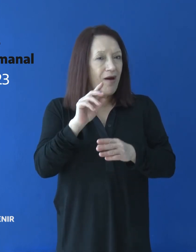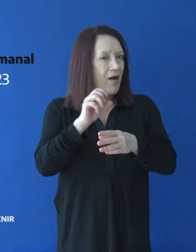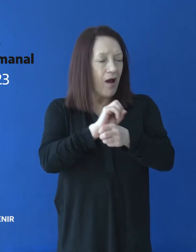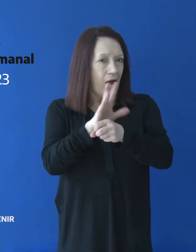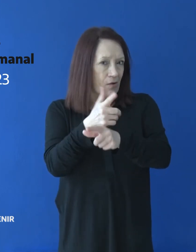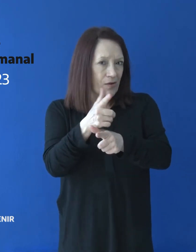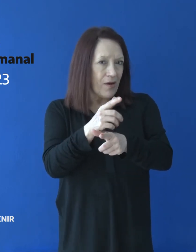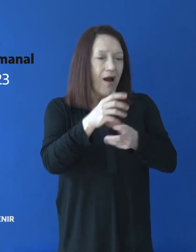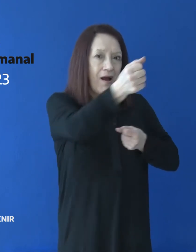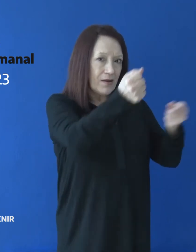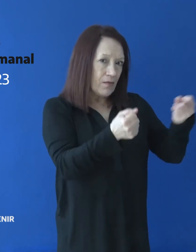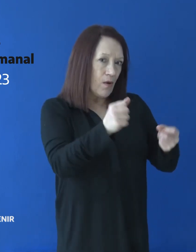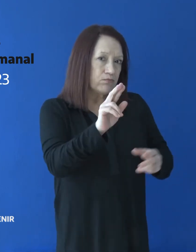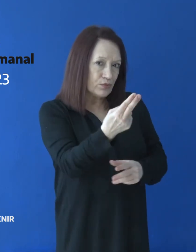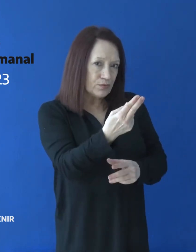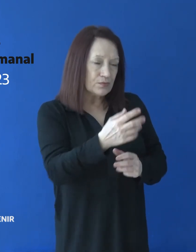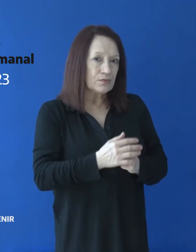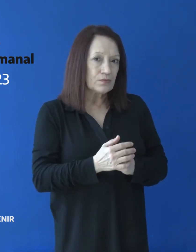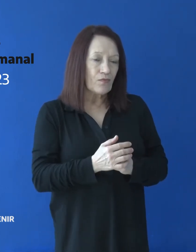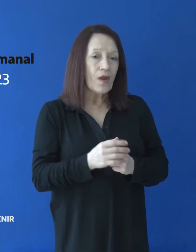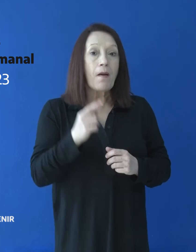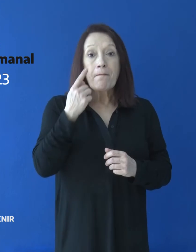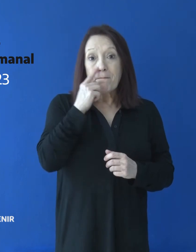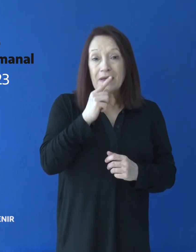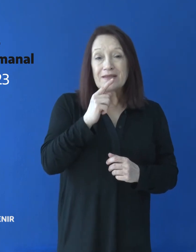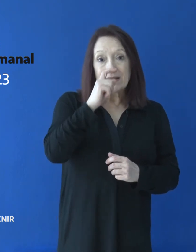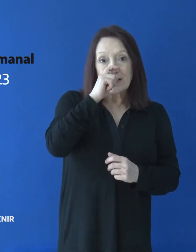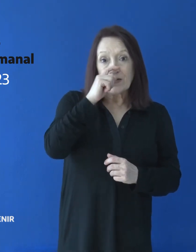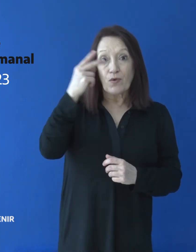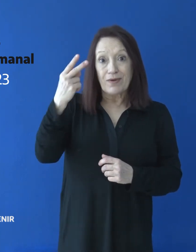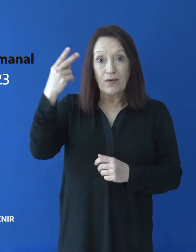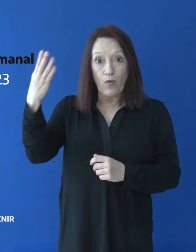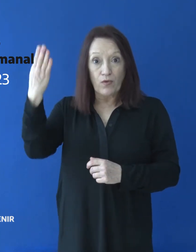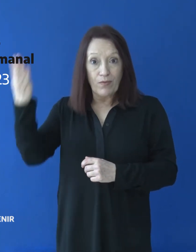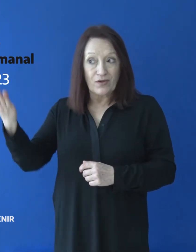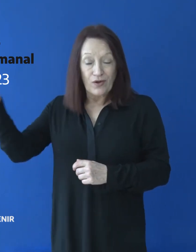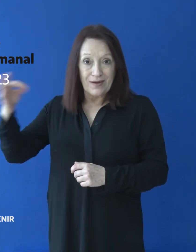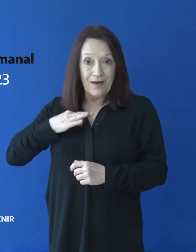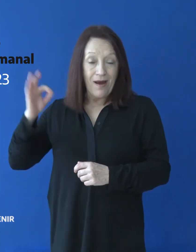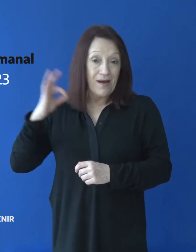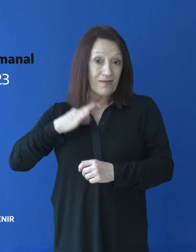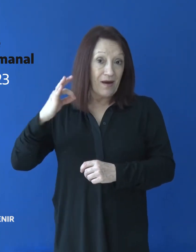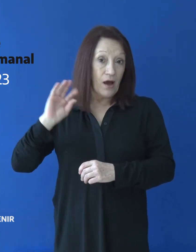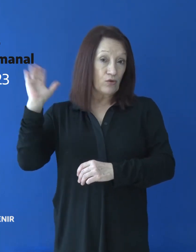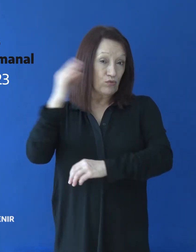-19 en Caleta Olivia, 1.724 casos activos en toda la provincia,